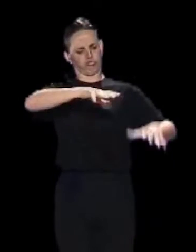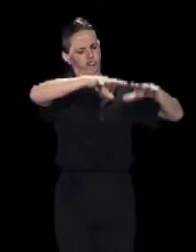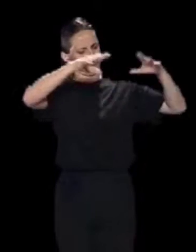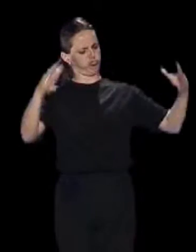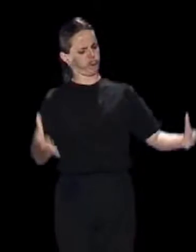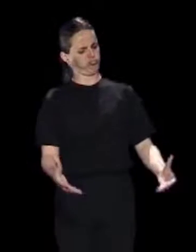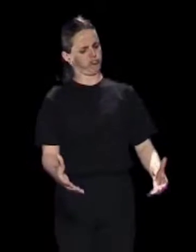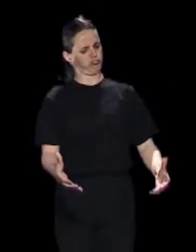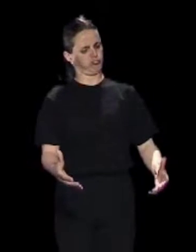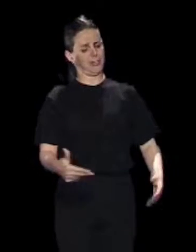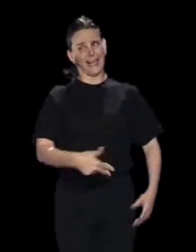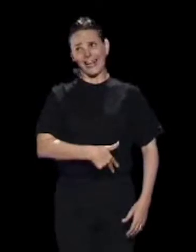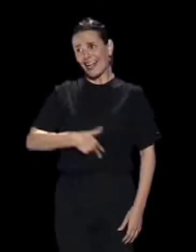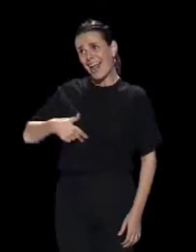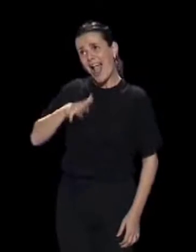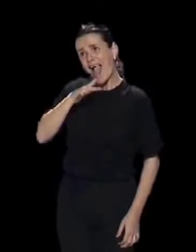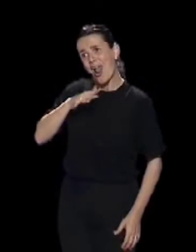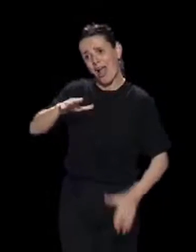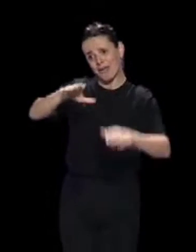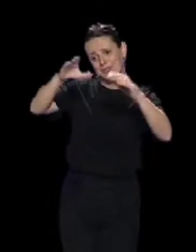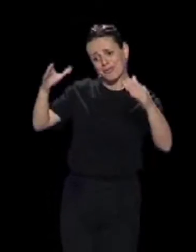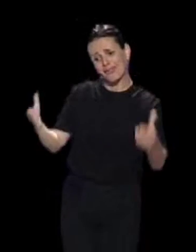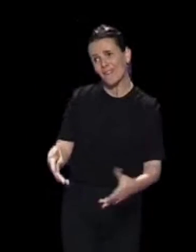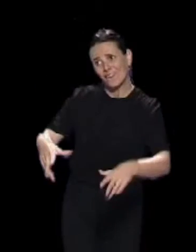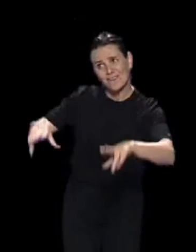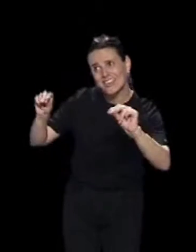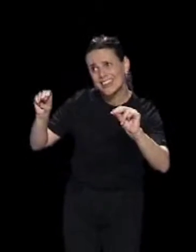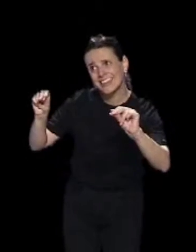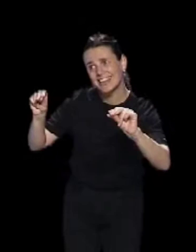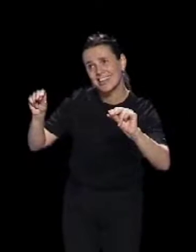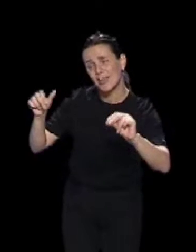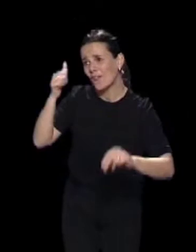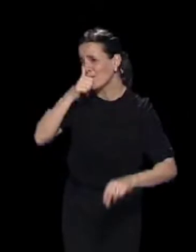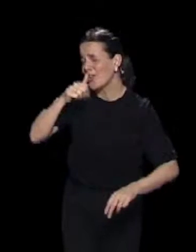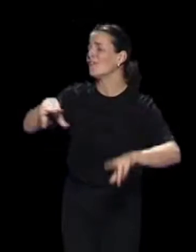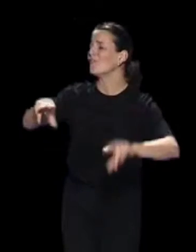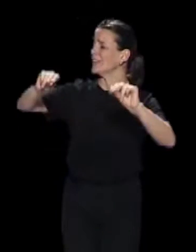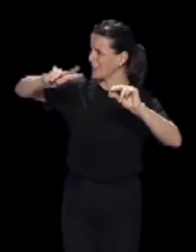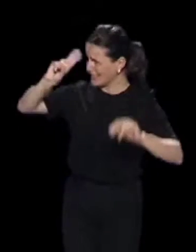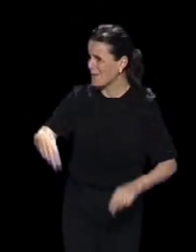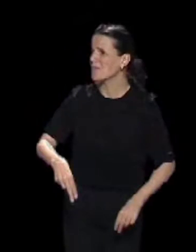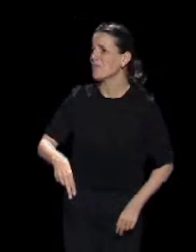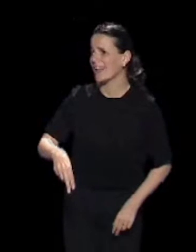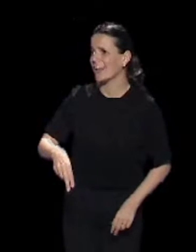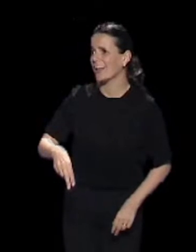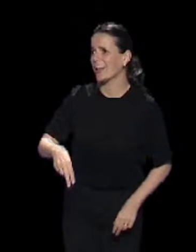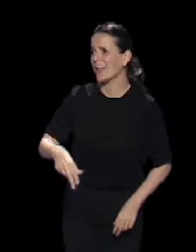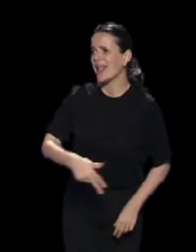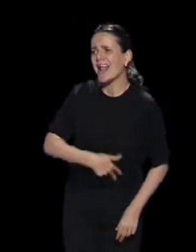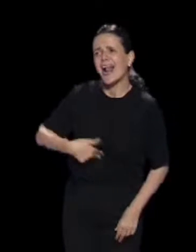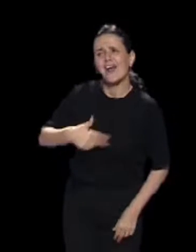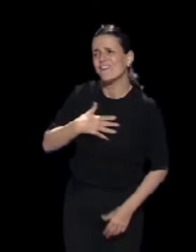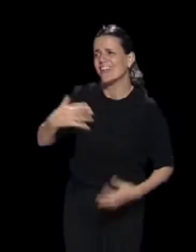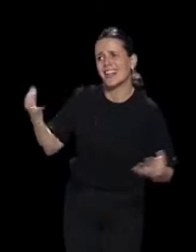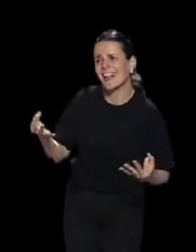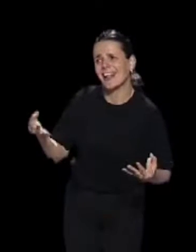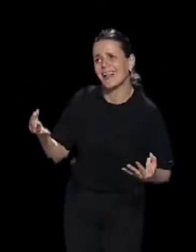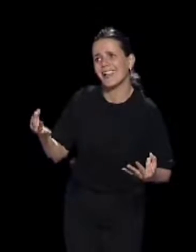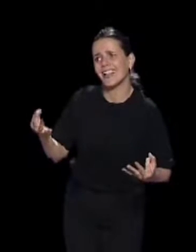tonel de vino desea el general Ya no hay tonel ni vino, general ¿Qué quiere el general?